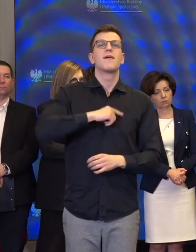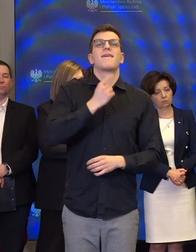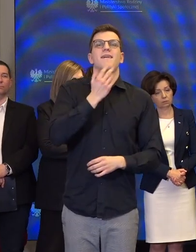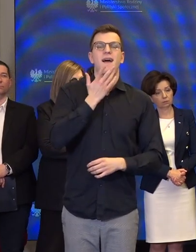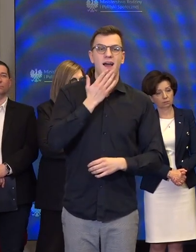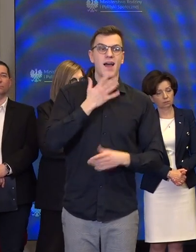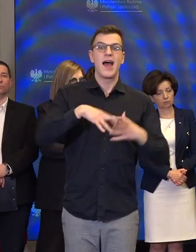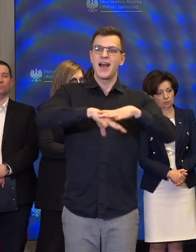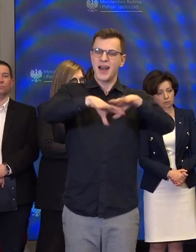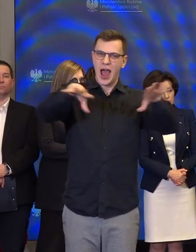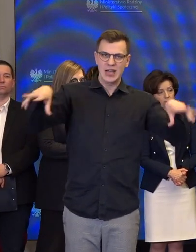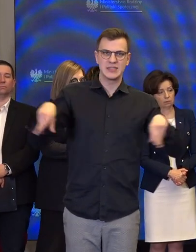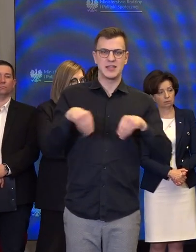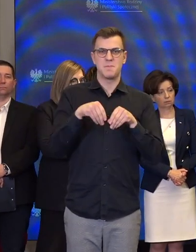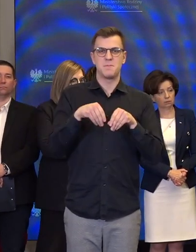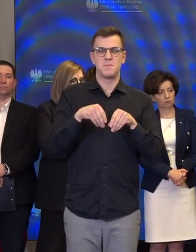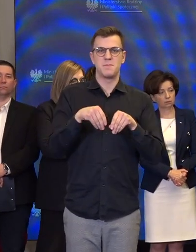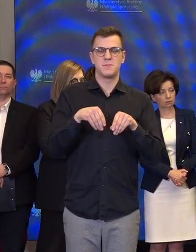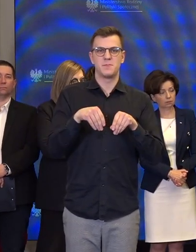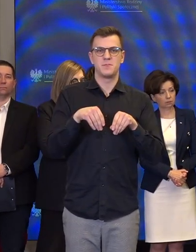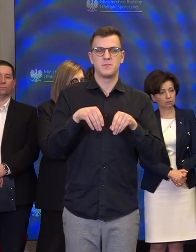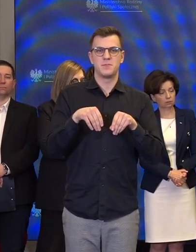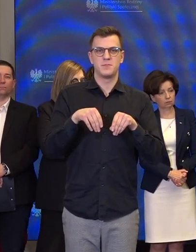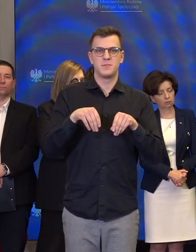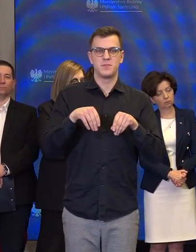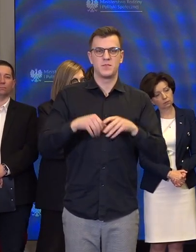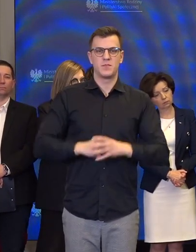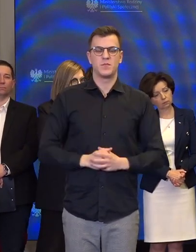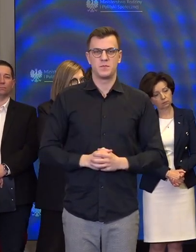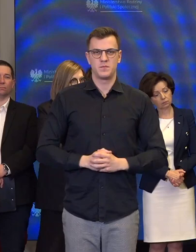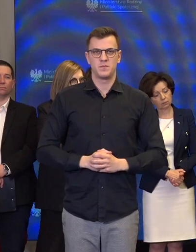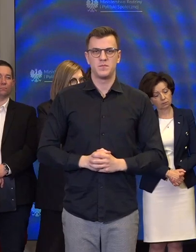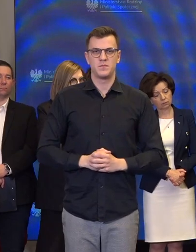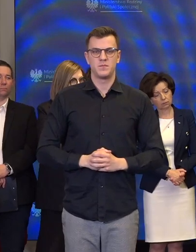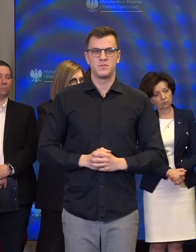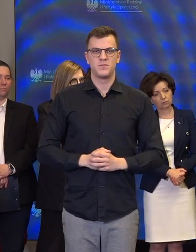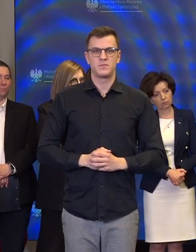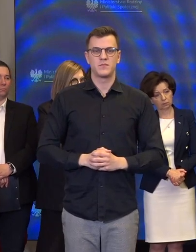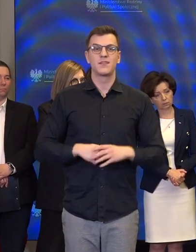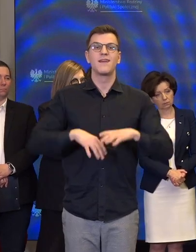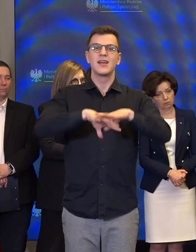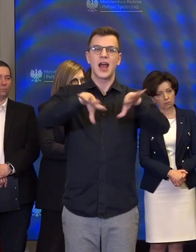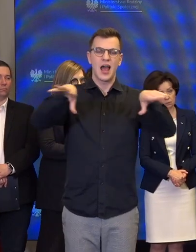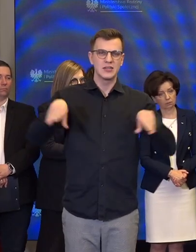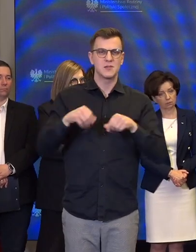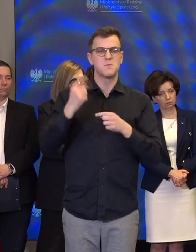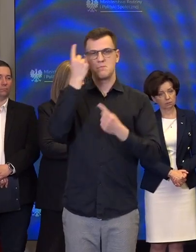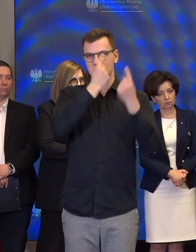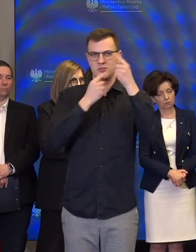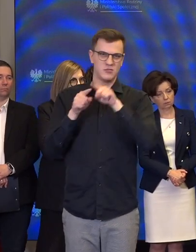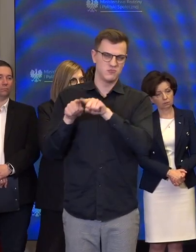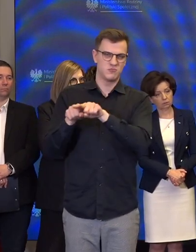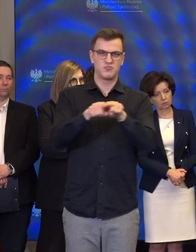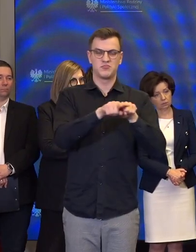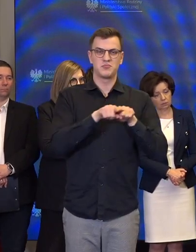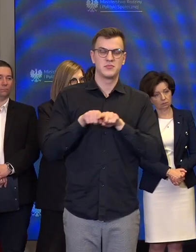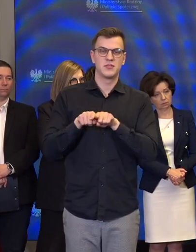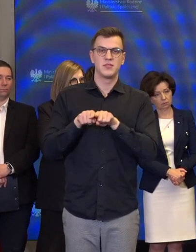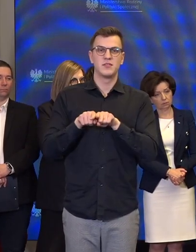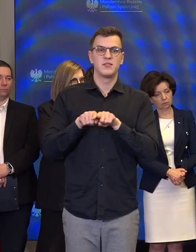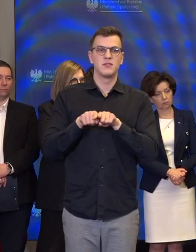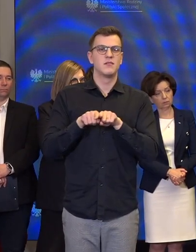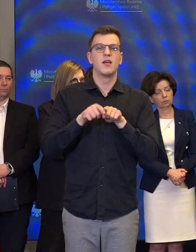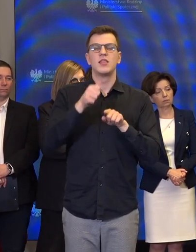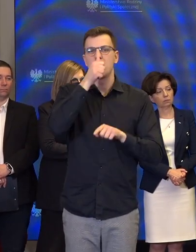Jesteśmy wszyscy razem w tym, jesteśmy zgodni, że nie